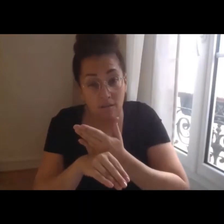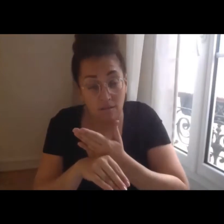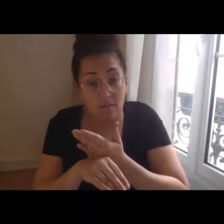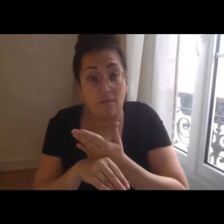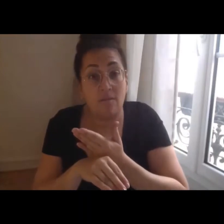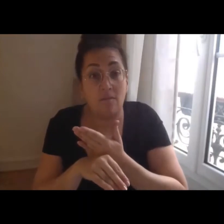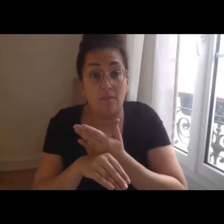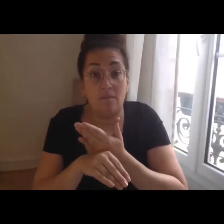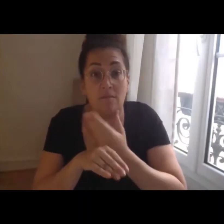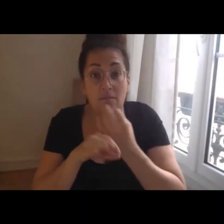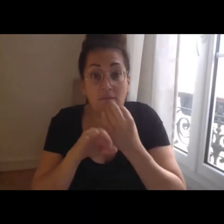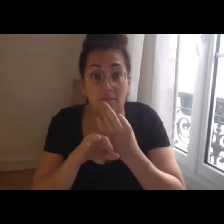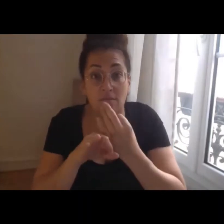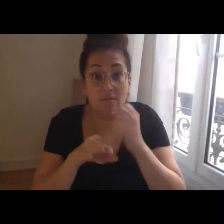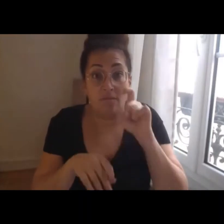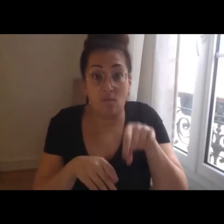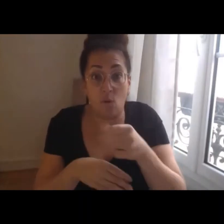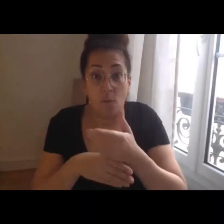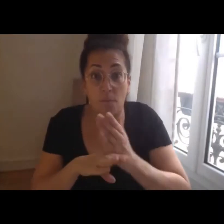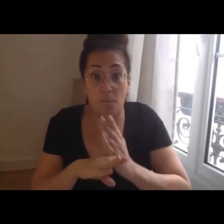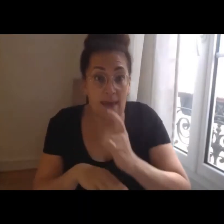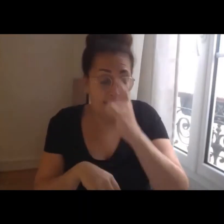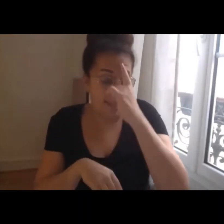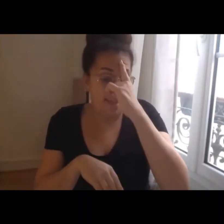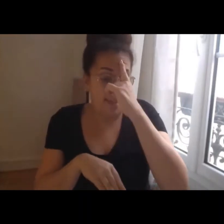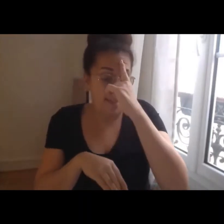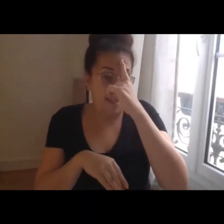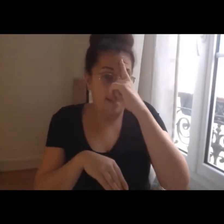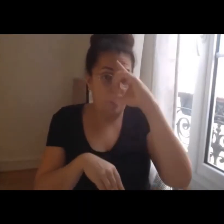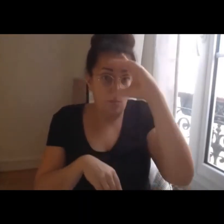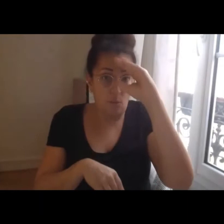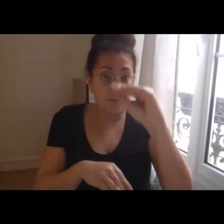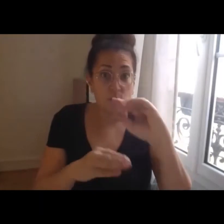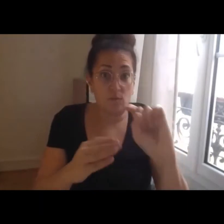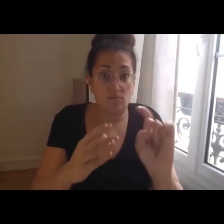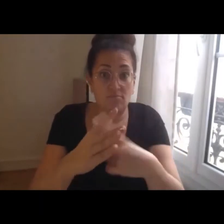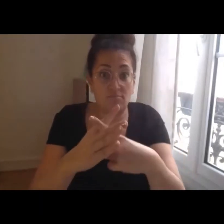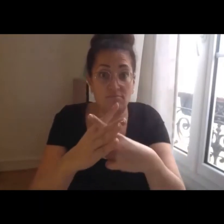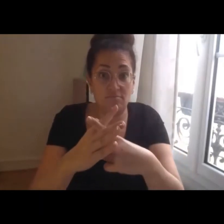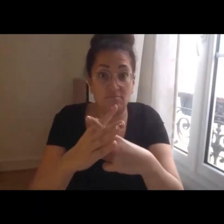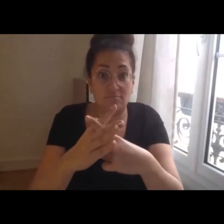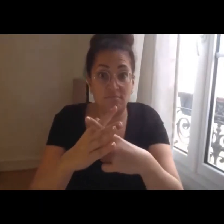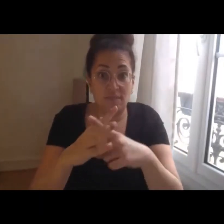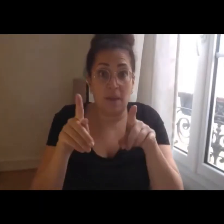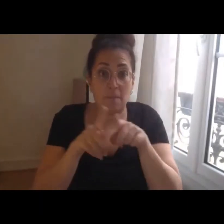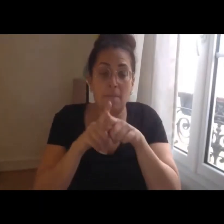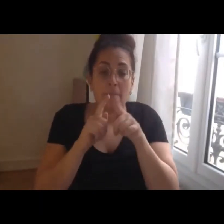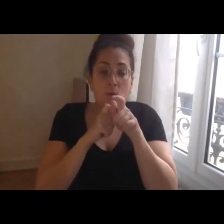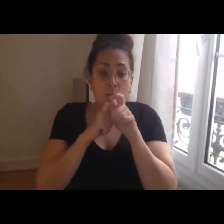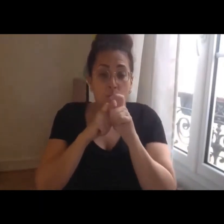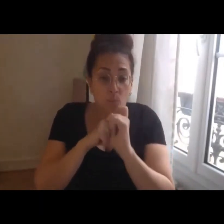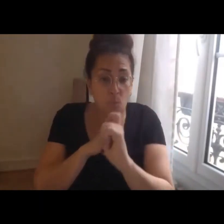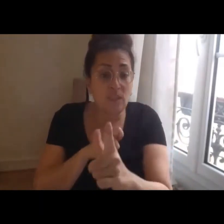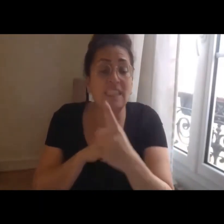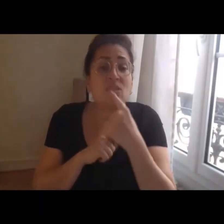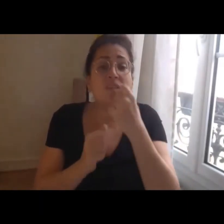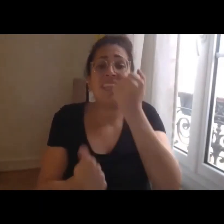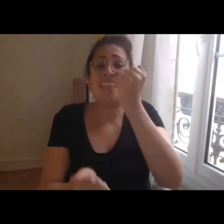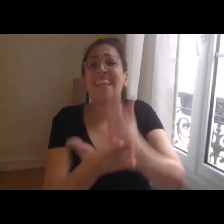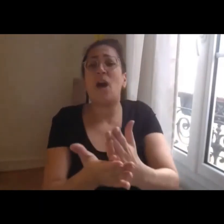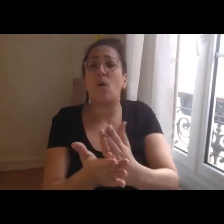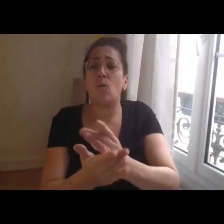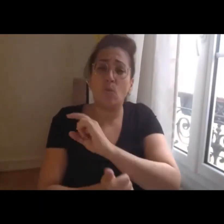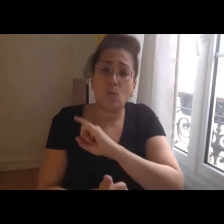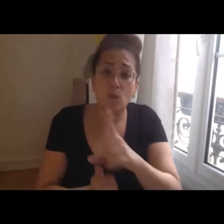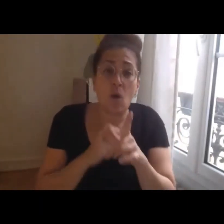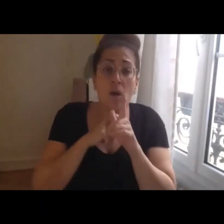cette notion de l'insertion professionnelle comme inscrite dans un continuum, comme un processus et ça permet de penser l